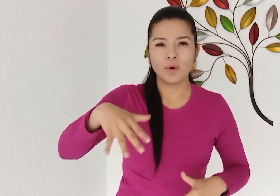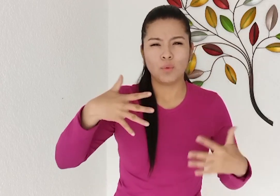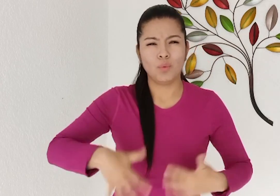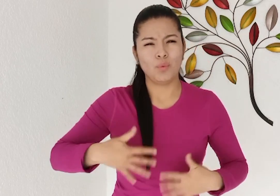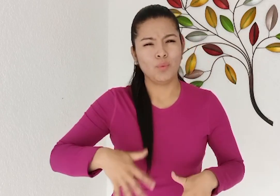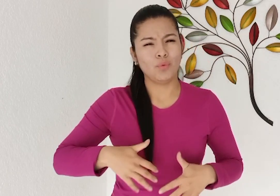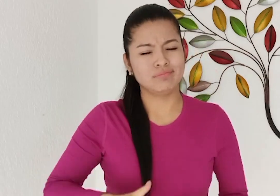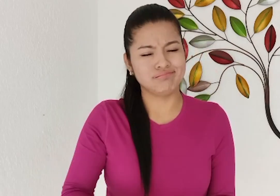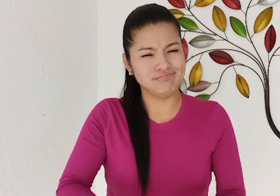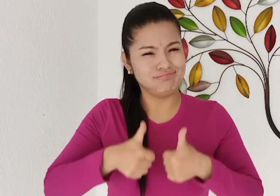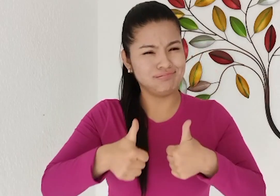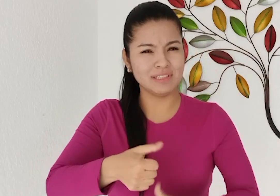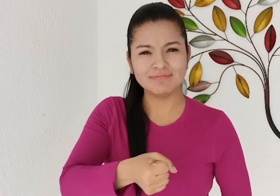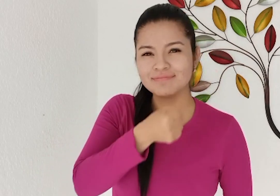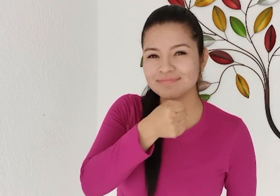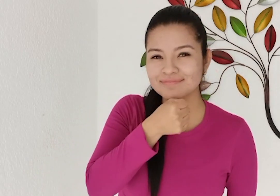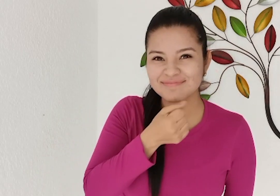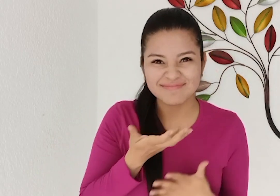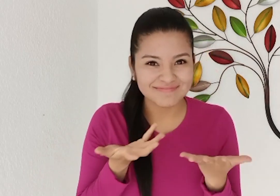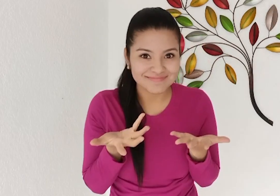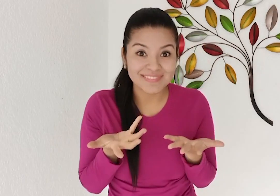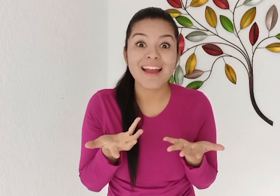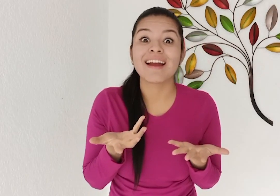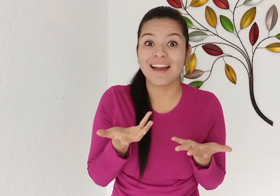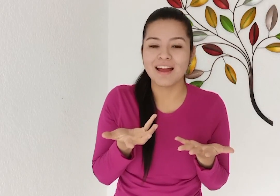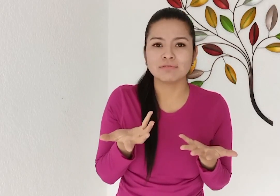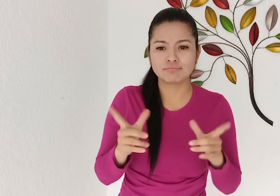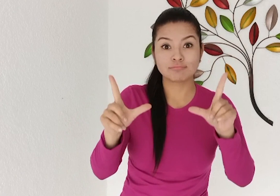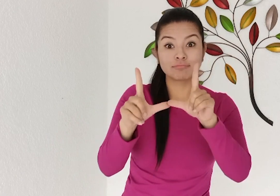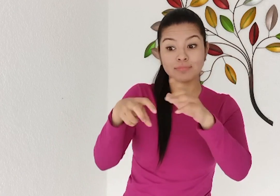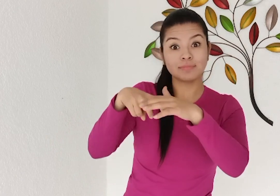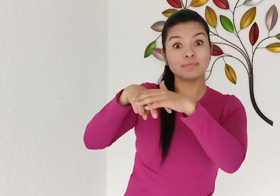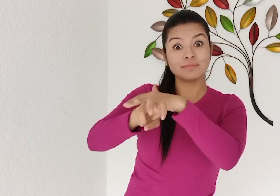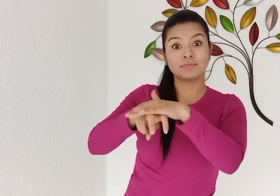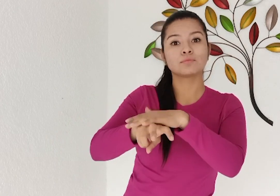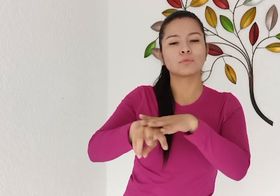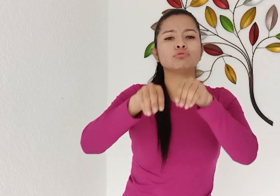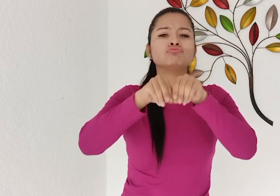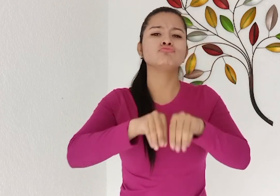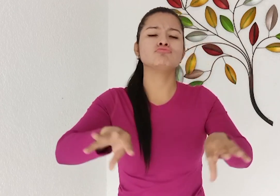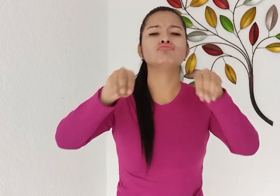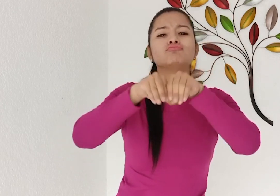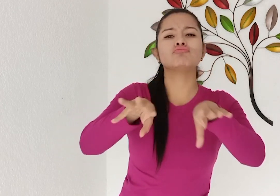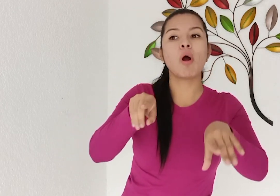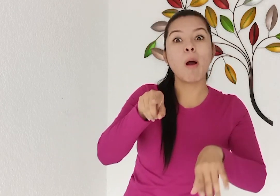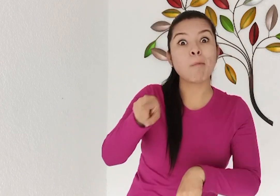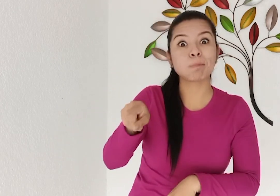Tenemos una muy buena noticia para ustedes. El canal privado Caracol cuenta con el servicio de